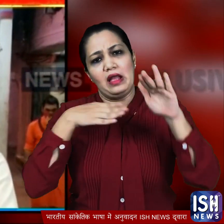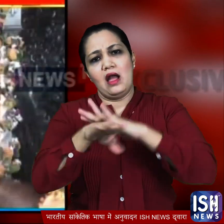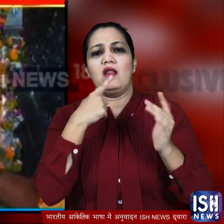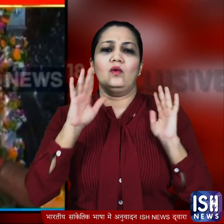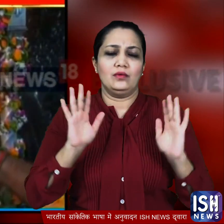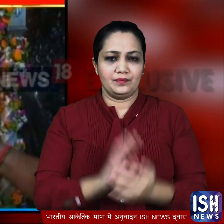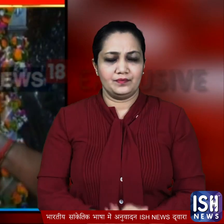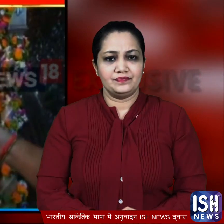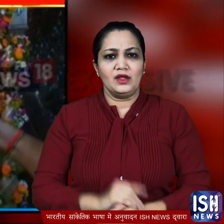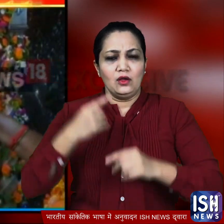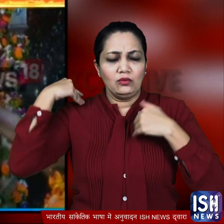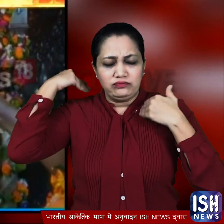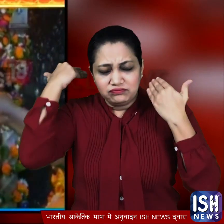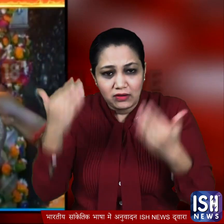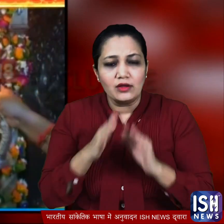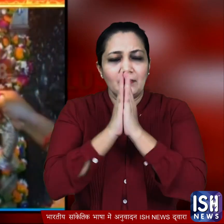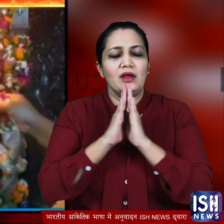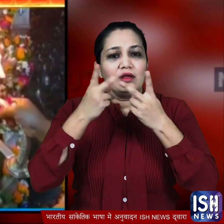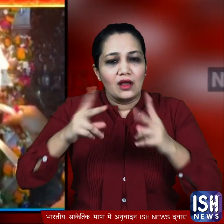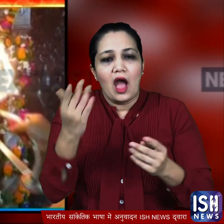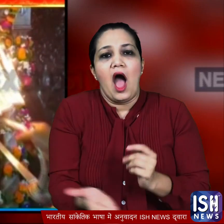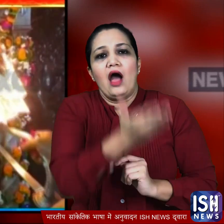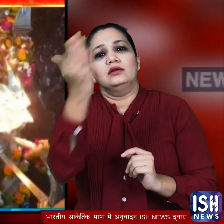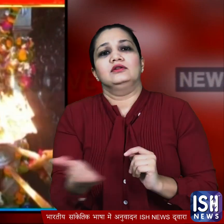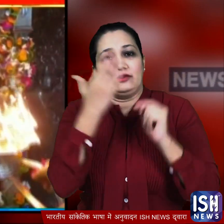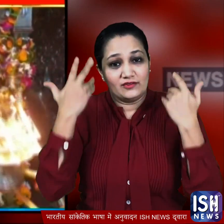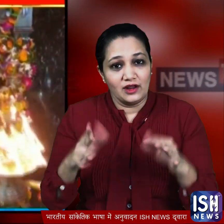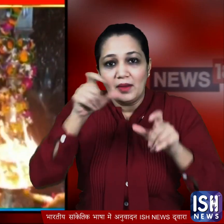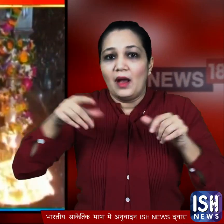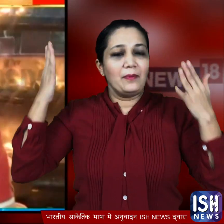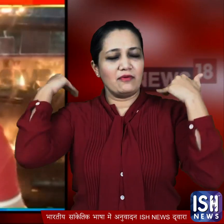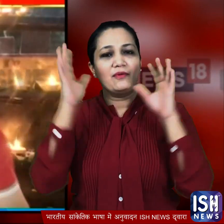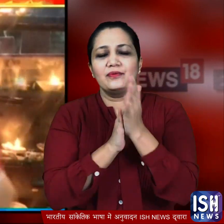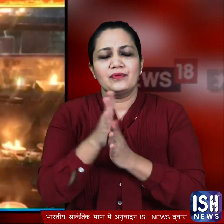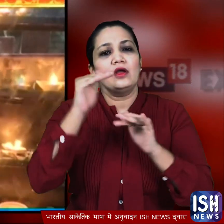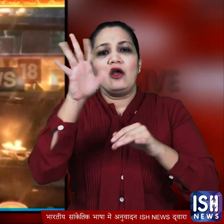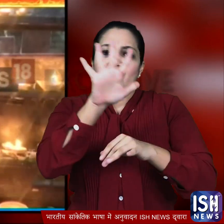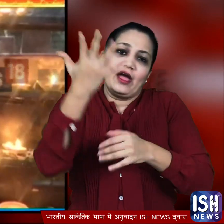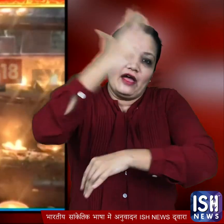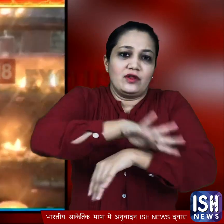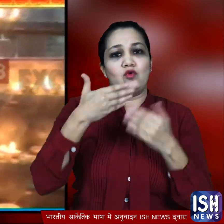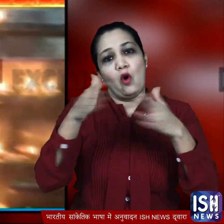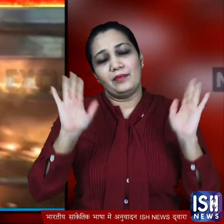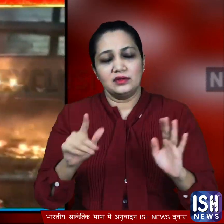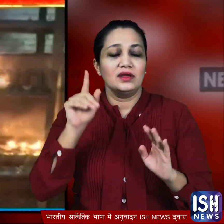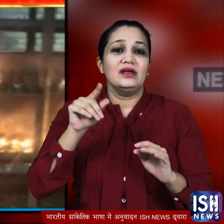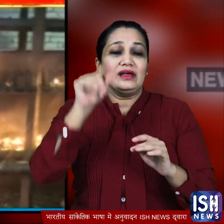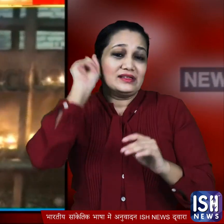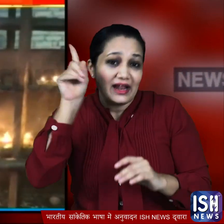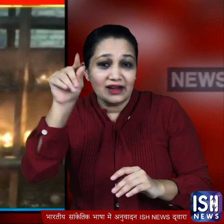लंबे वक्त बाद भक्तों की मौजूदगी में मंदिर में आरती हुई हलंकि ये मंदिर हफते में पांच दिन ही खुलेगा शनिवार और अविवार को इसे